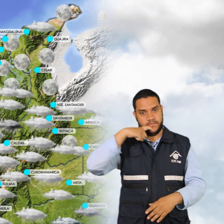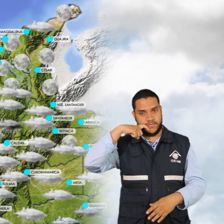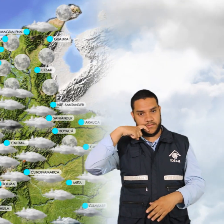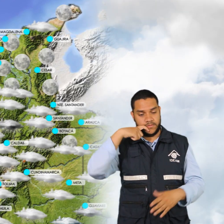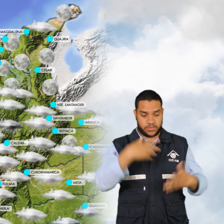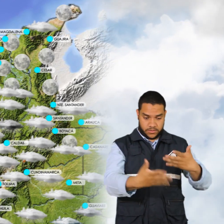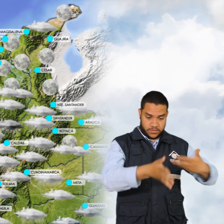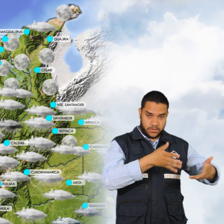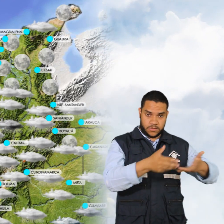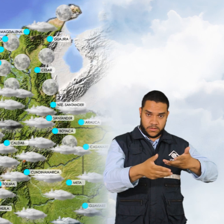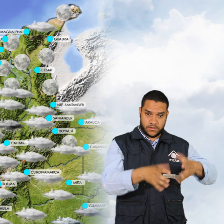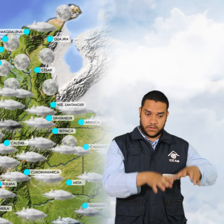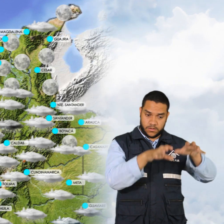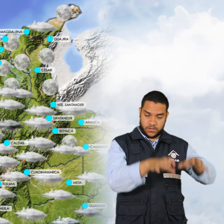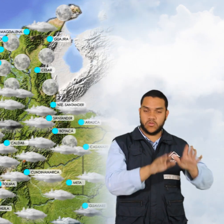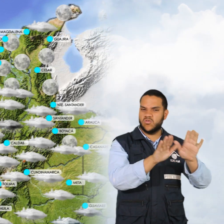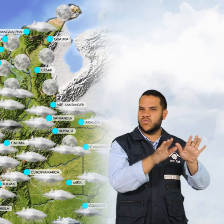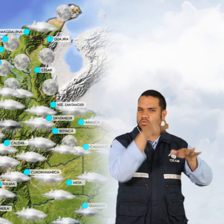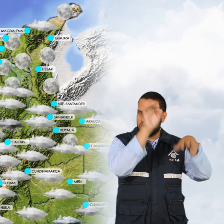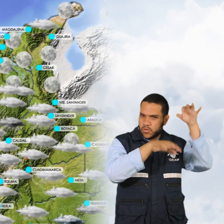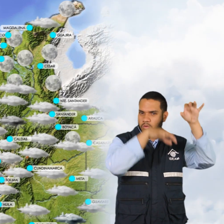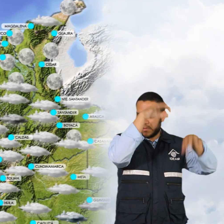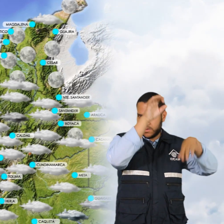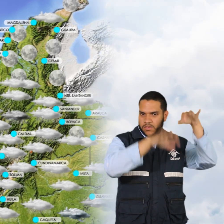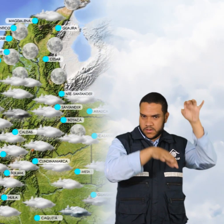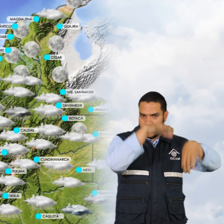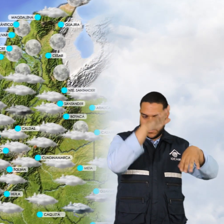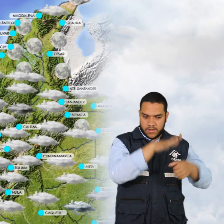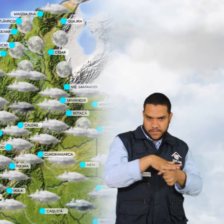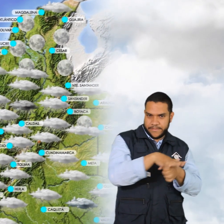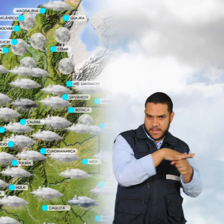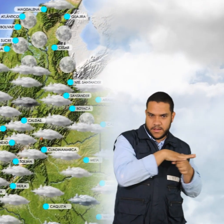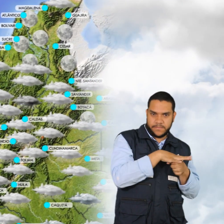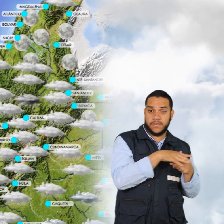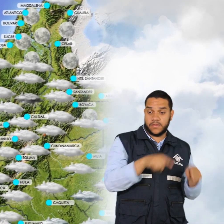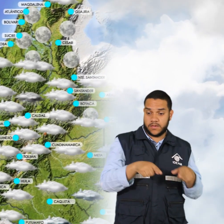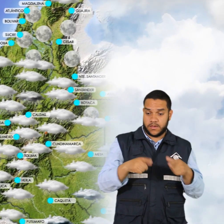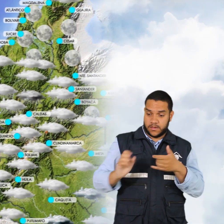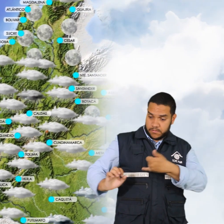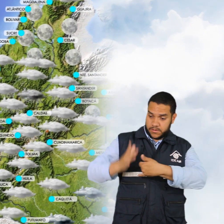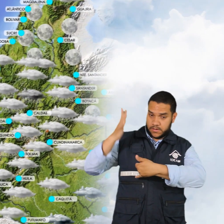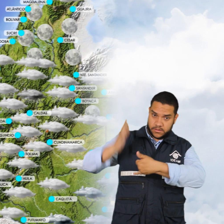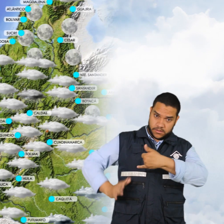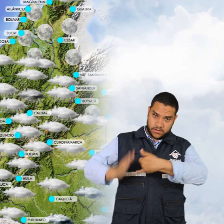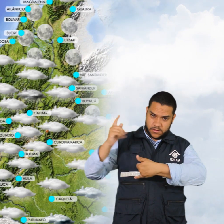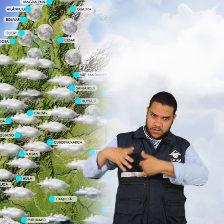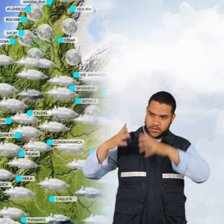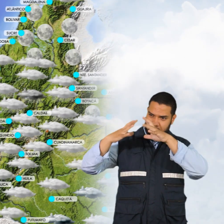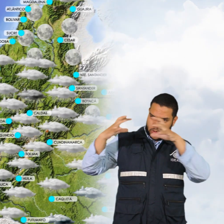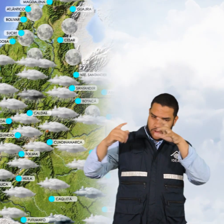En la isla de San Andrés y Provencia pruebas de lloviznas sectorizadas. En la región pacífica condiciones de nubosidad con precipitaciones